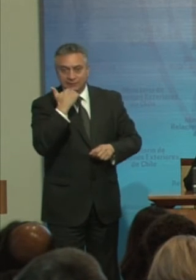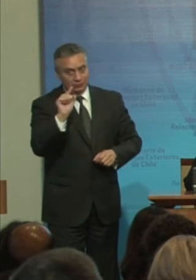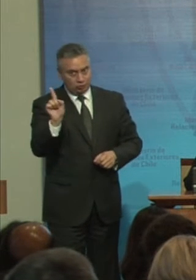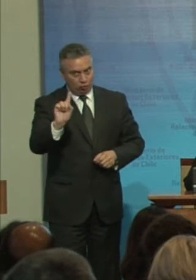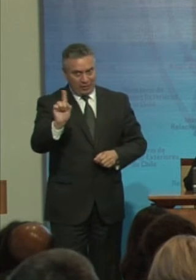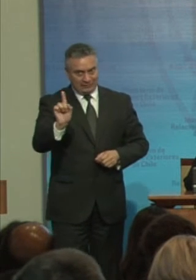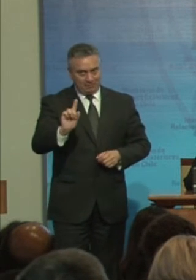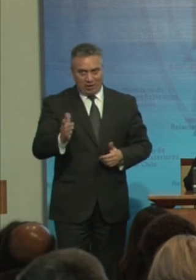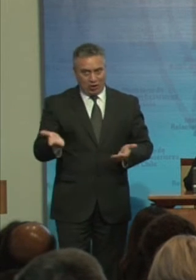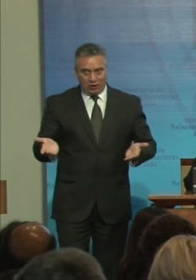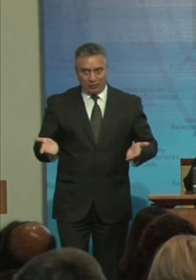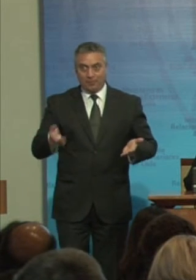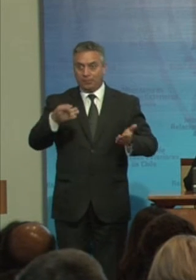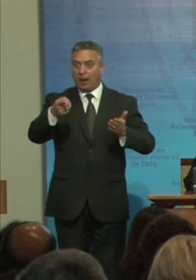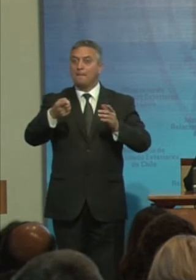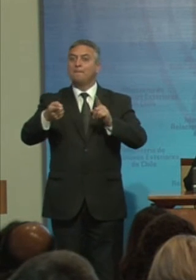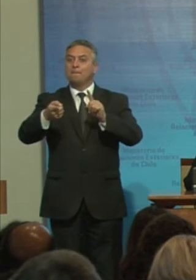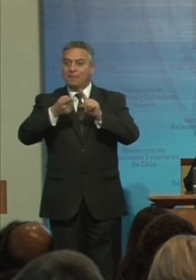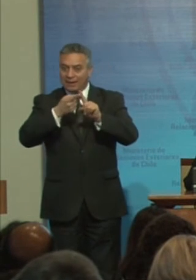Participación Y mérito